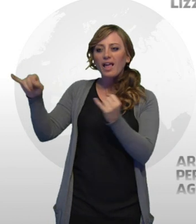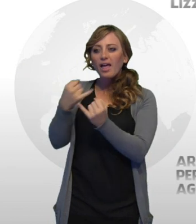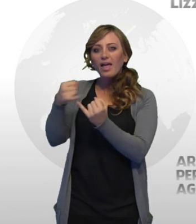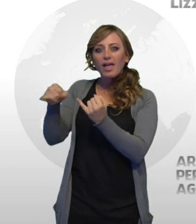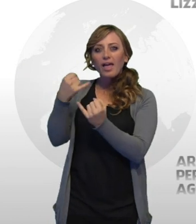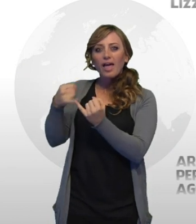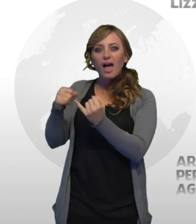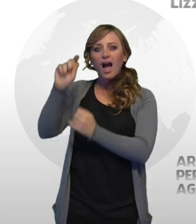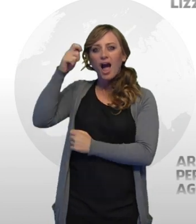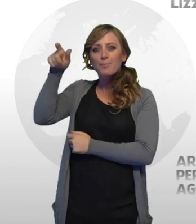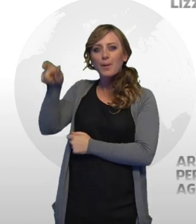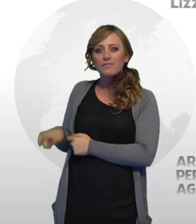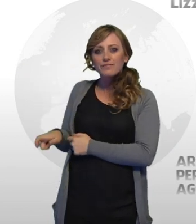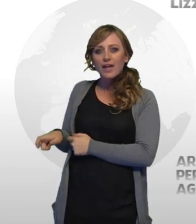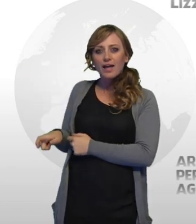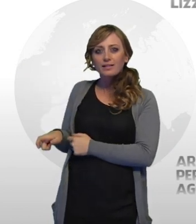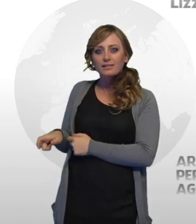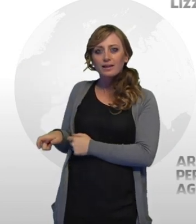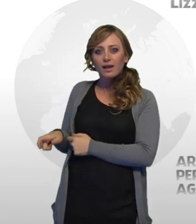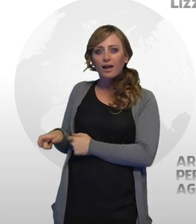degli occhi, il timbro della voce e il profumo.